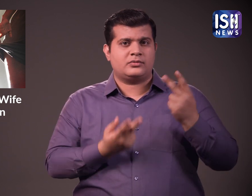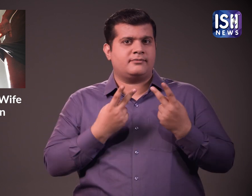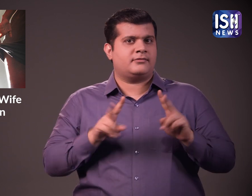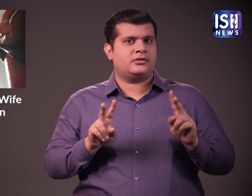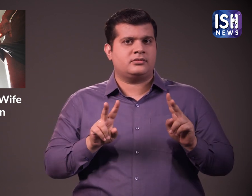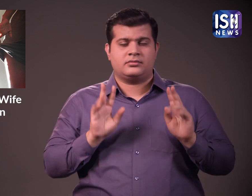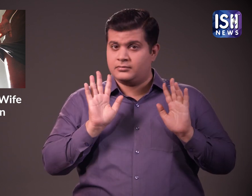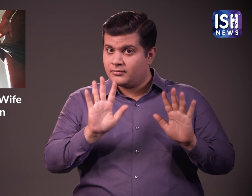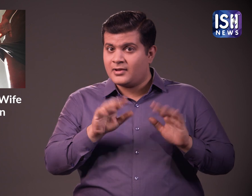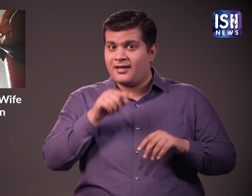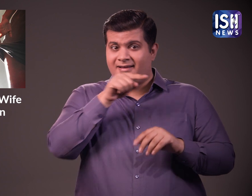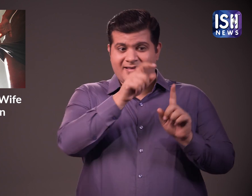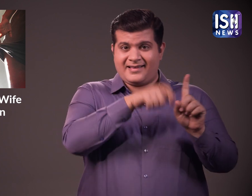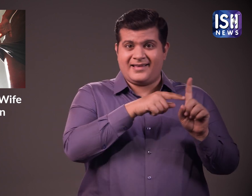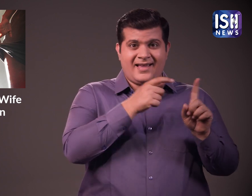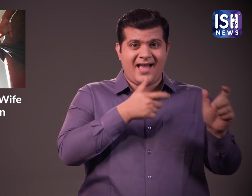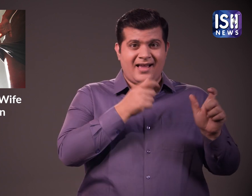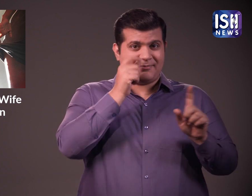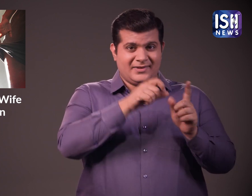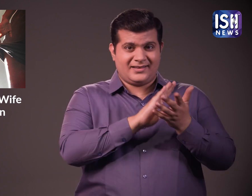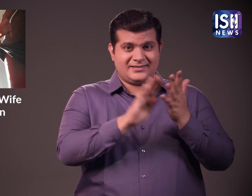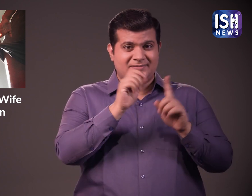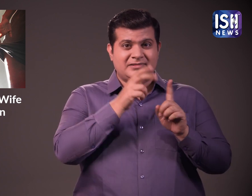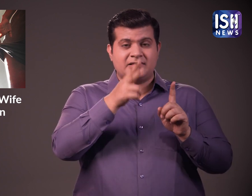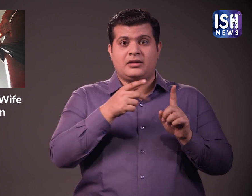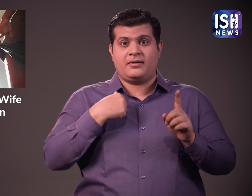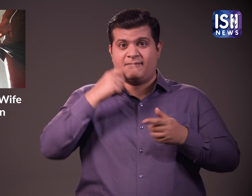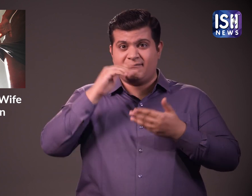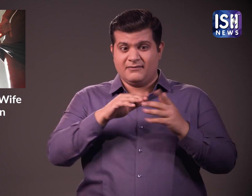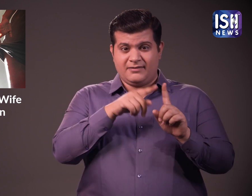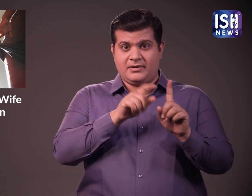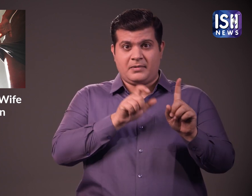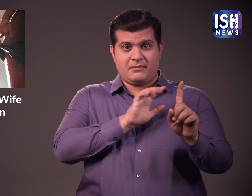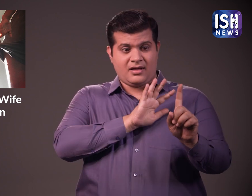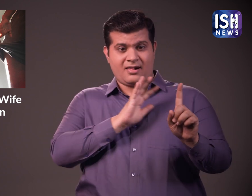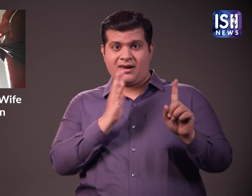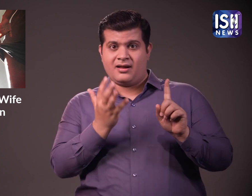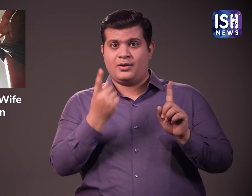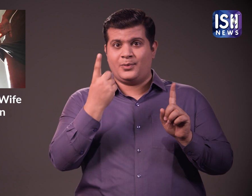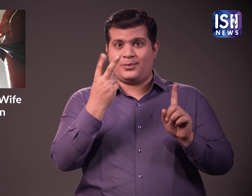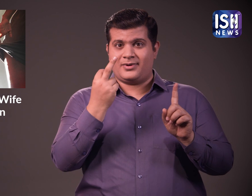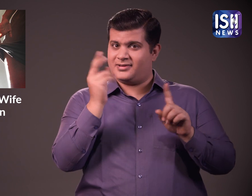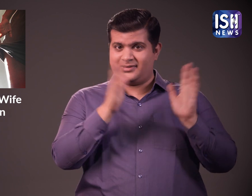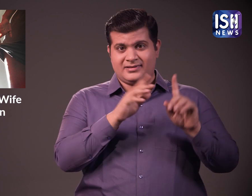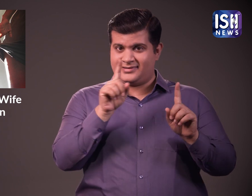कितना विरोधापाशी है प्रभाकरन ने कहा था कि उसकी पत्नी को 120 लोगों ने पीड़ा था